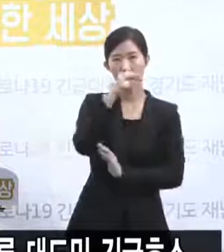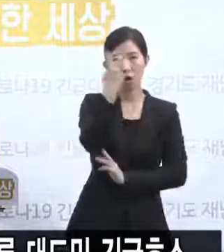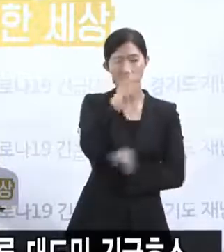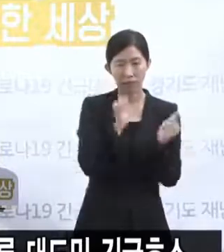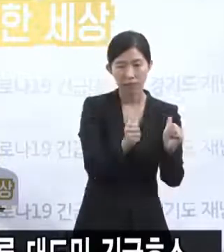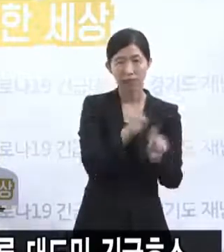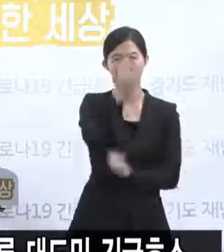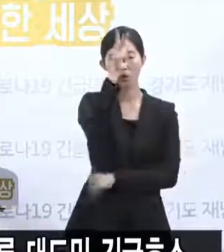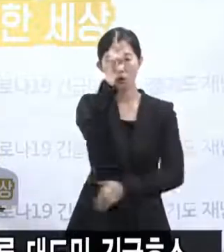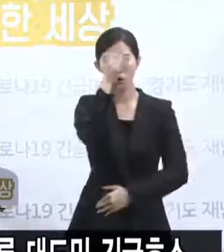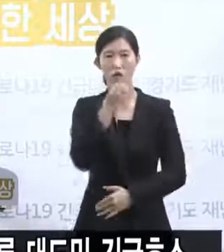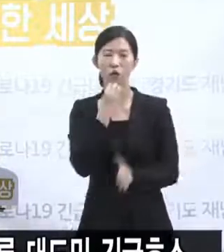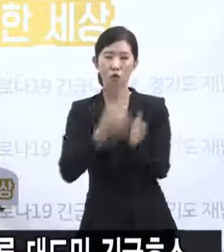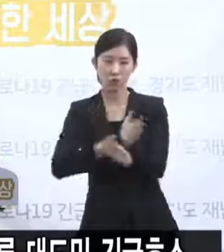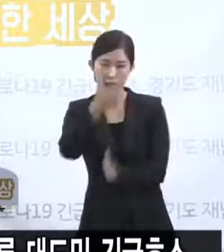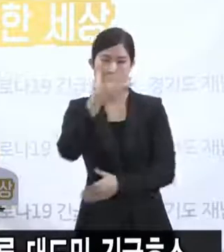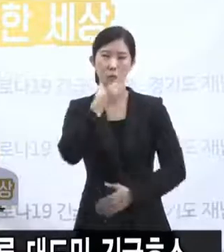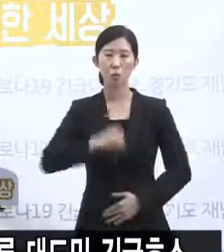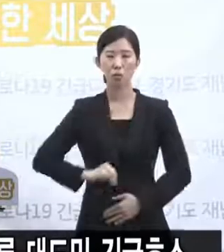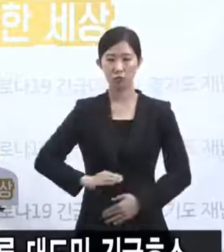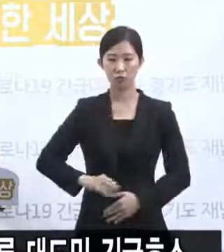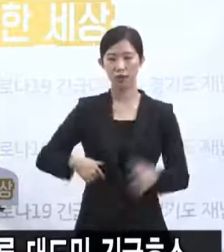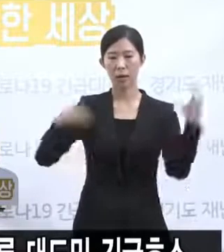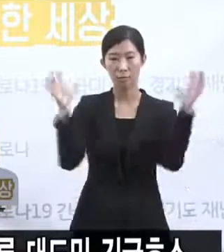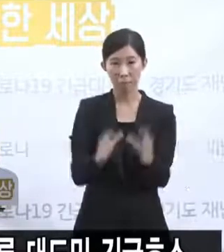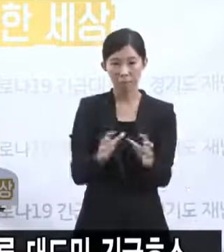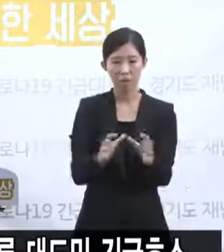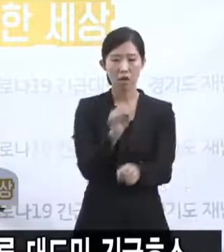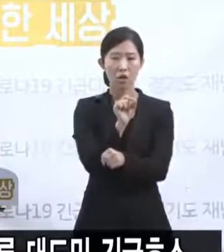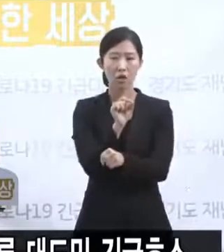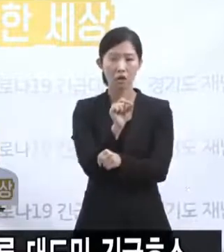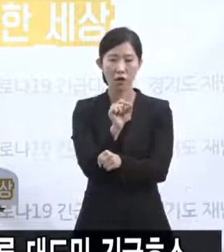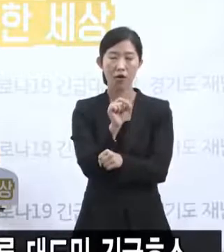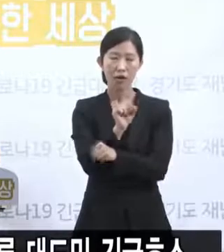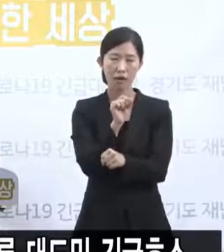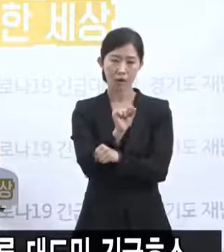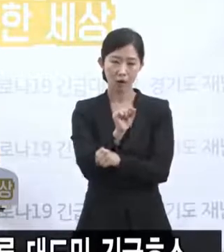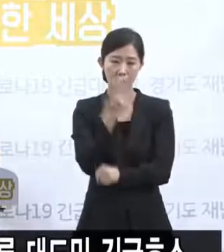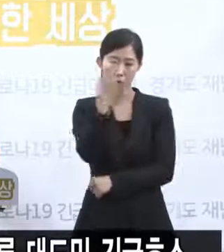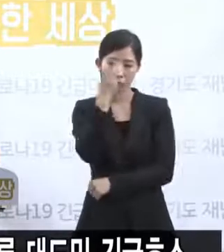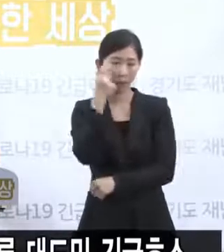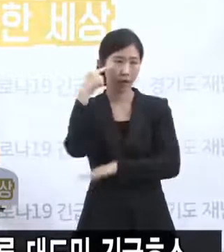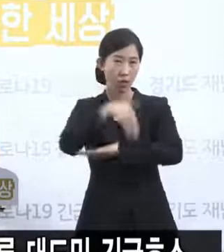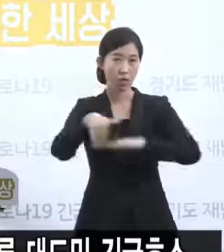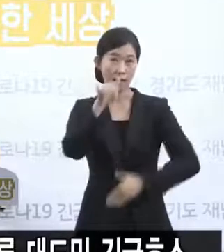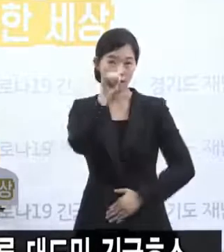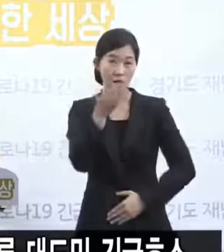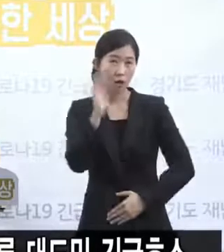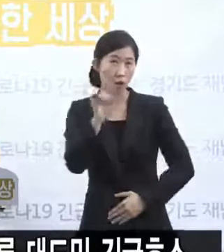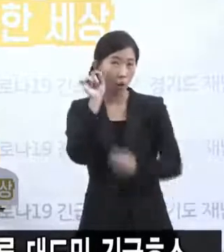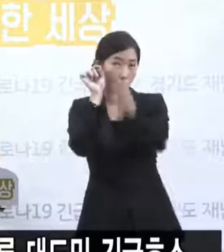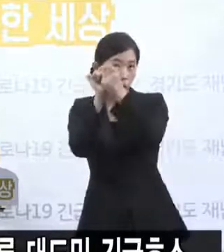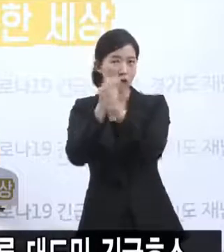복지부 등이 참여하는 현장 행정조사 계획이 수립됐는데 조만간 조사가